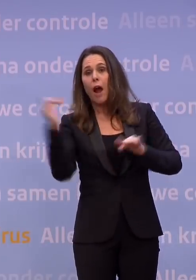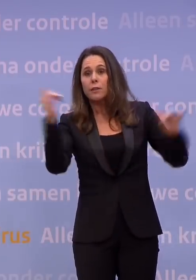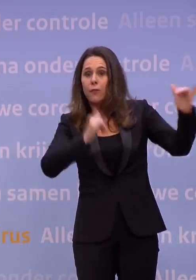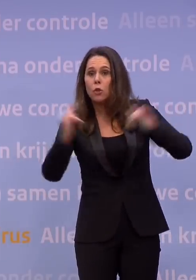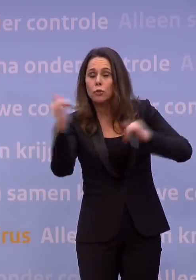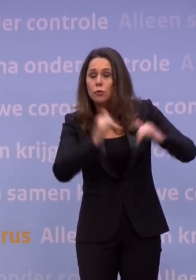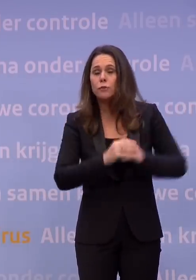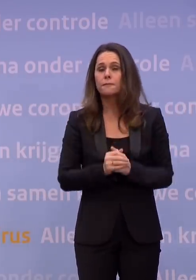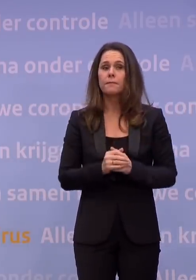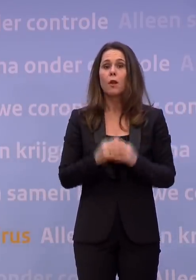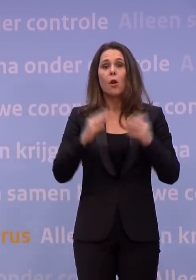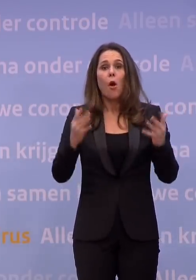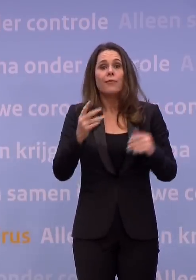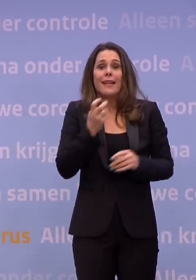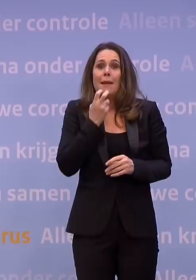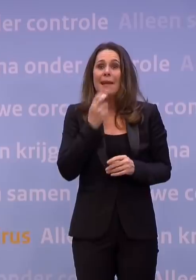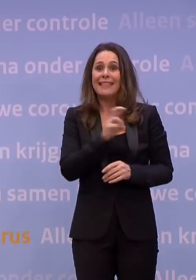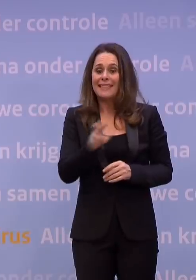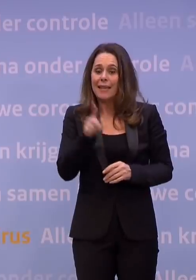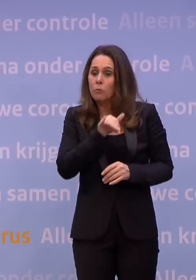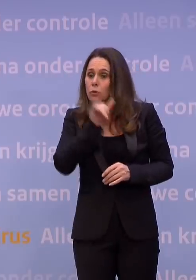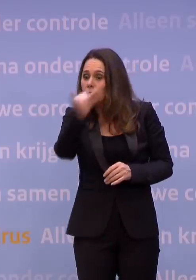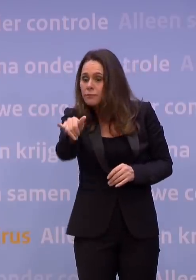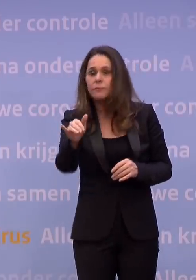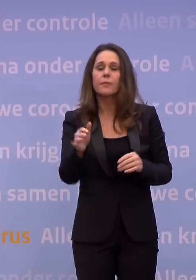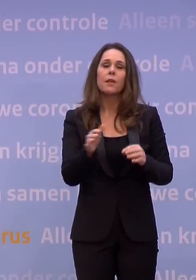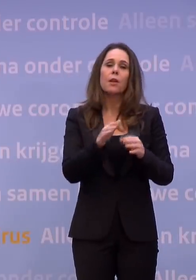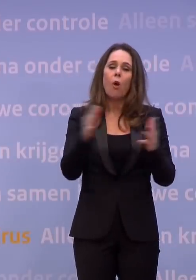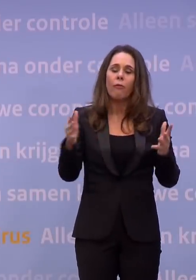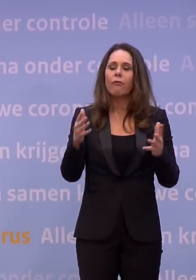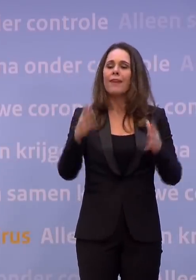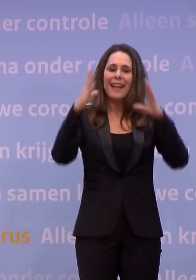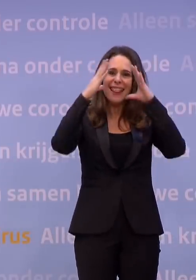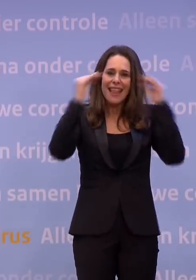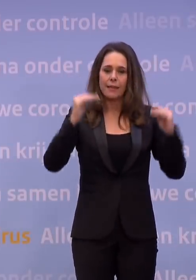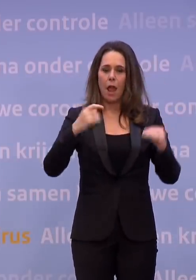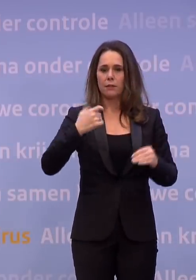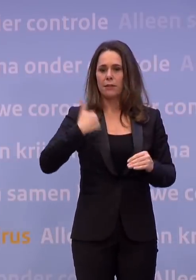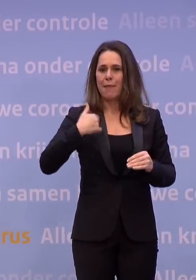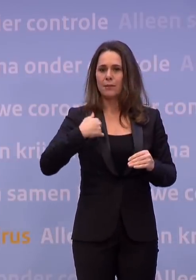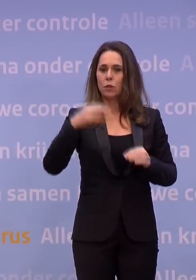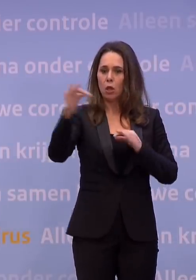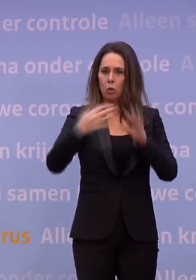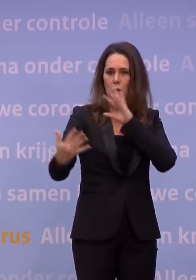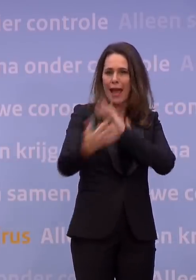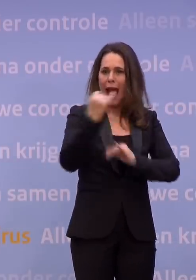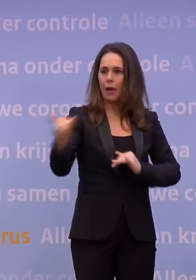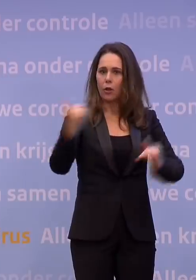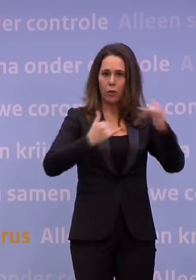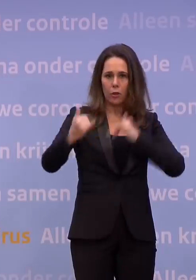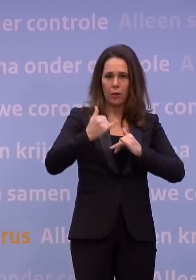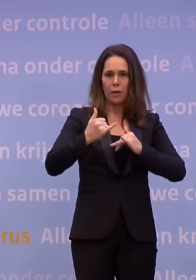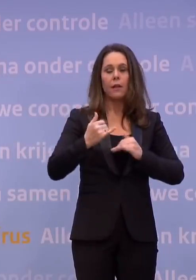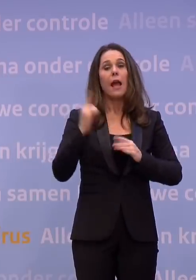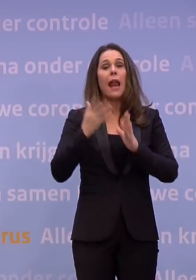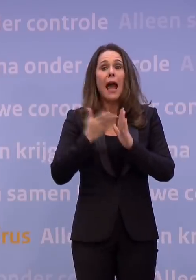mensen die om medische redenen moeten reizen en zo nodig voor repatriëring van Nederlandse burgers, maar de uitzondering er was voor zakenreizigers